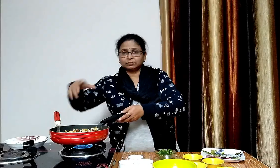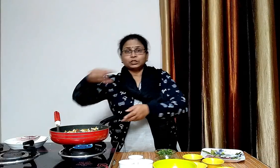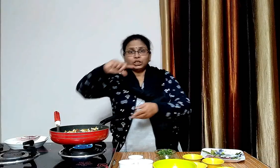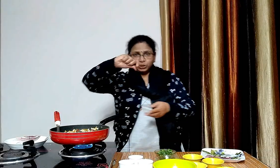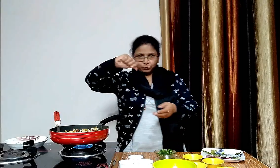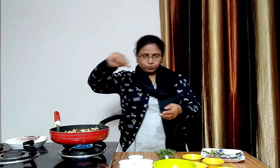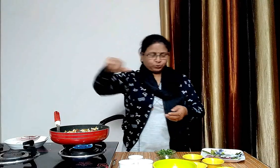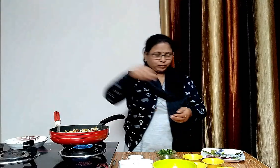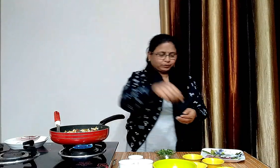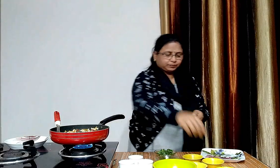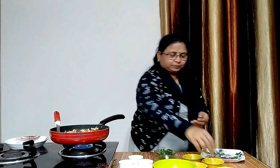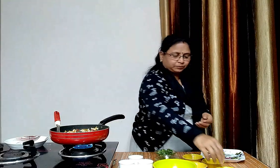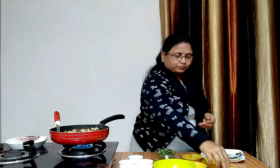अब इसमें रिबू का रख